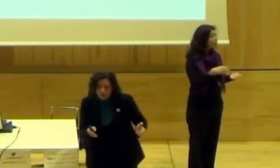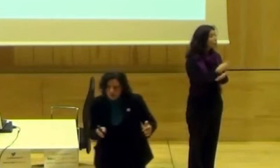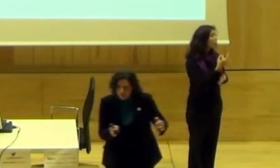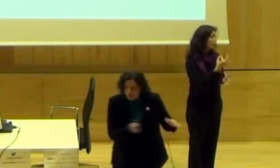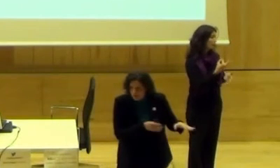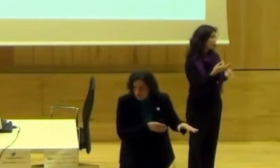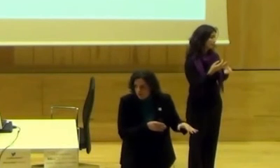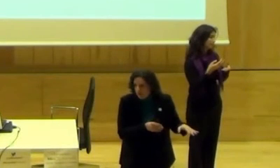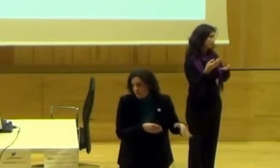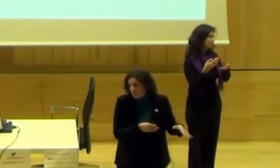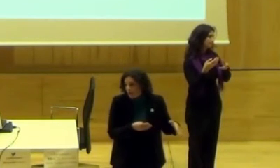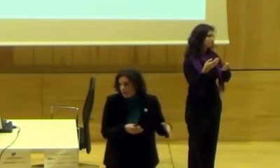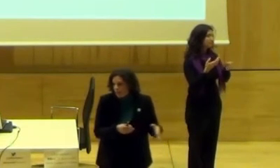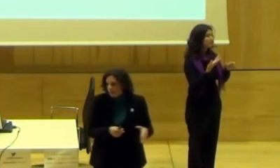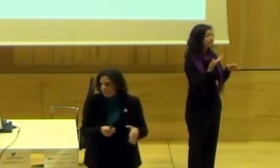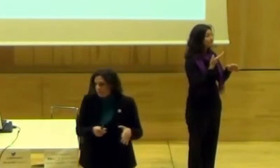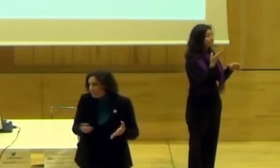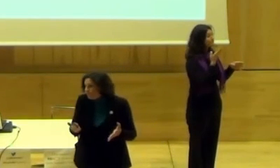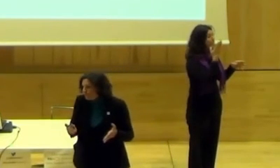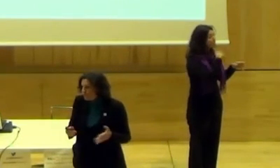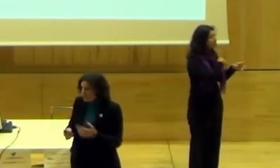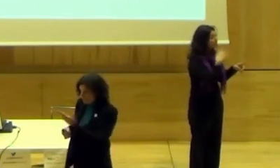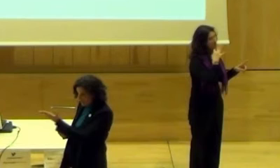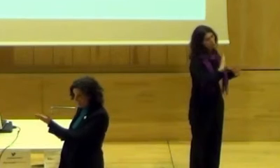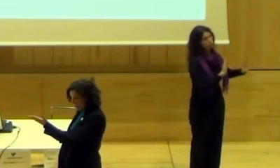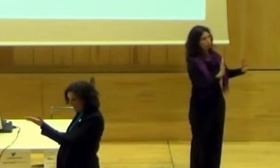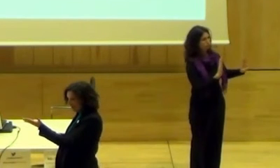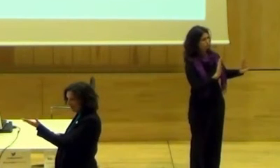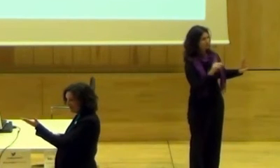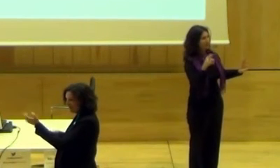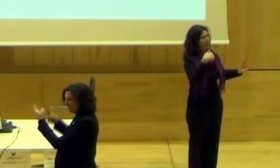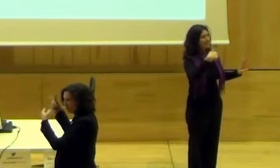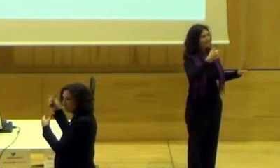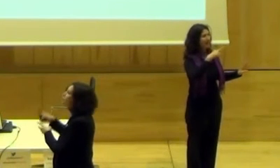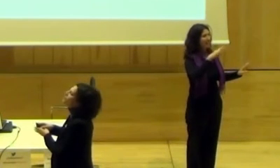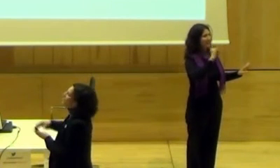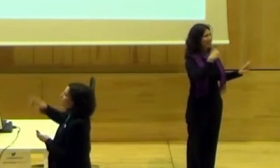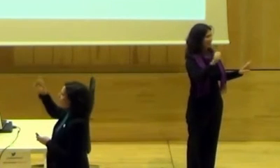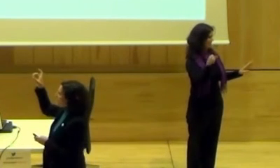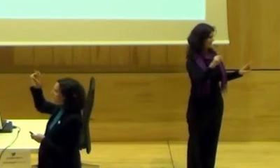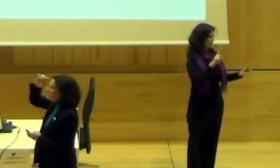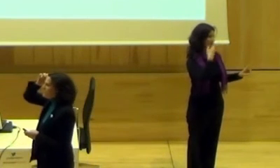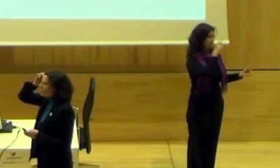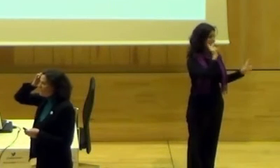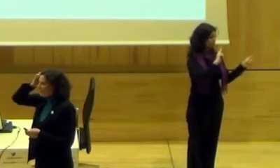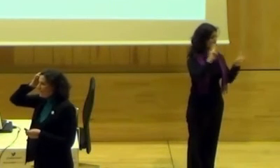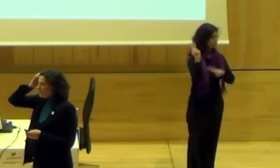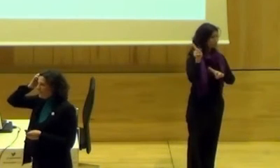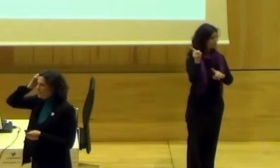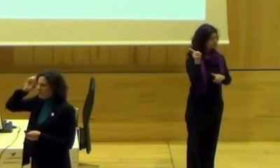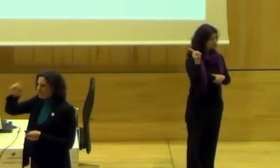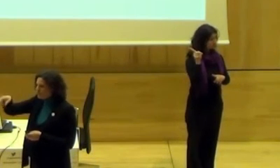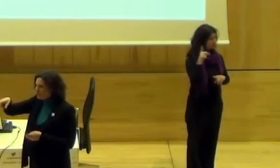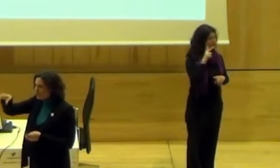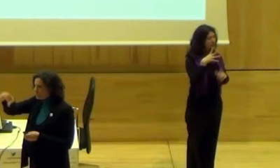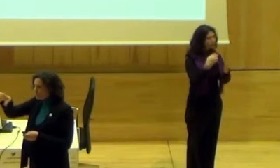por... y no dejar de darlo con la sincera. No, madrastra, como he visto, la... Por ejemplo, si os fijáis, suelen